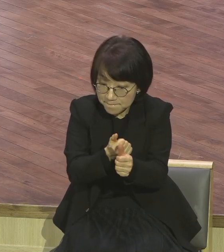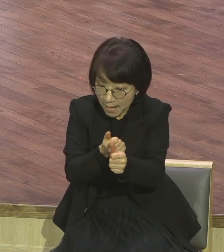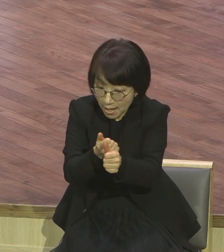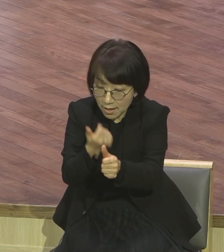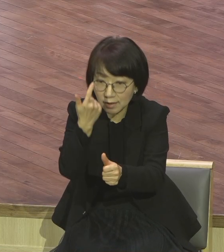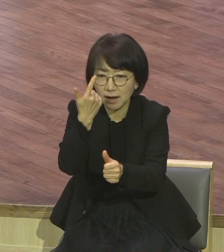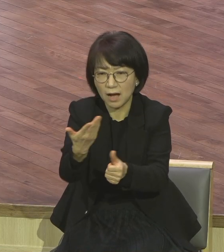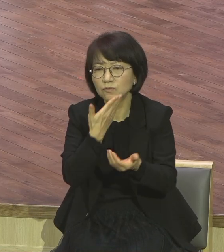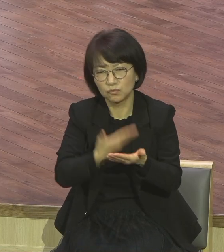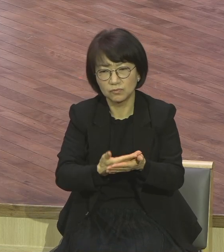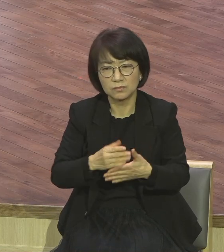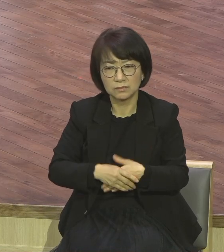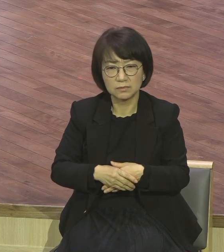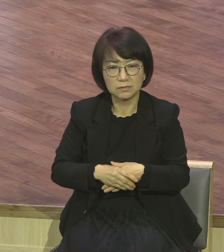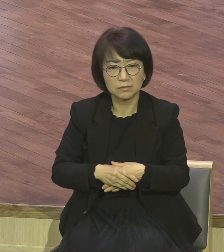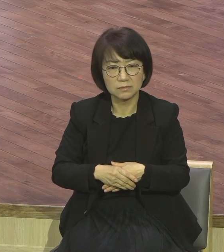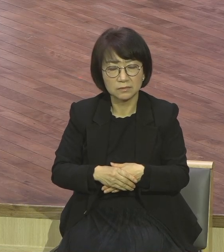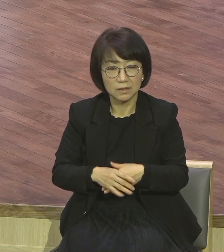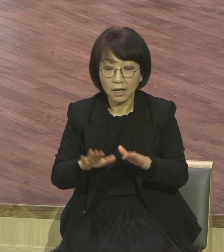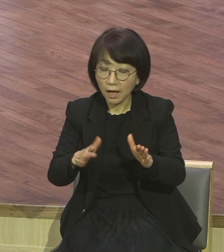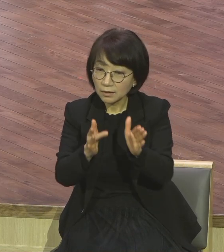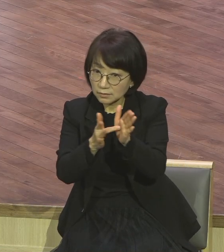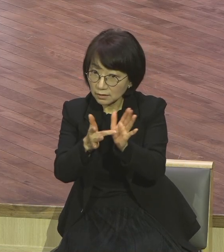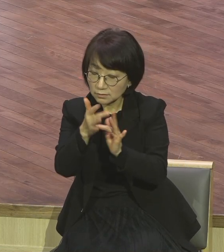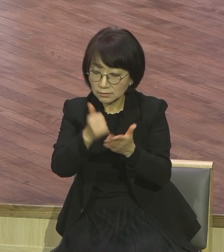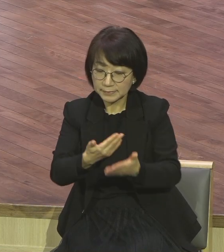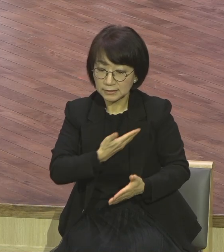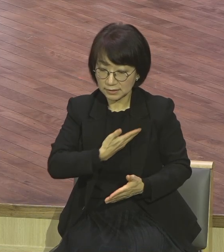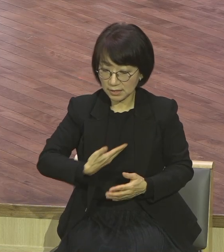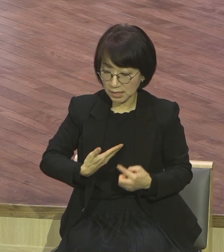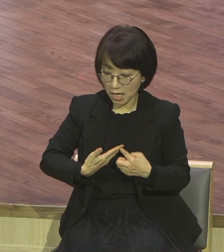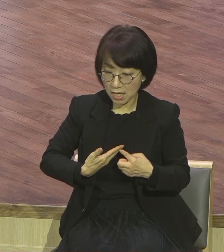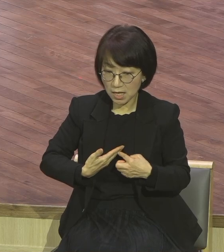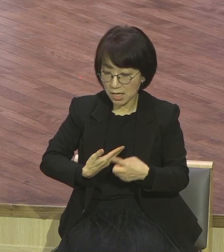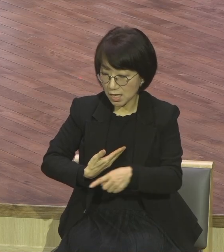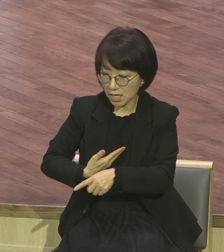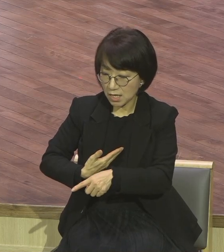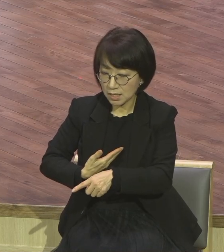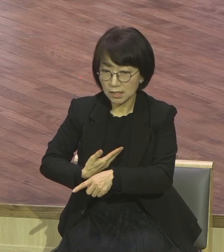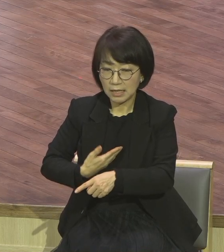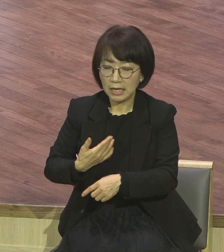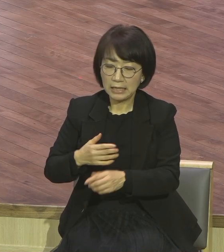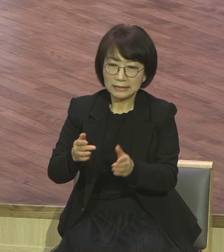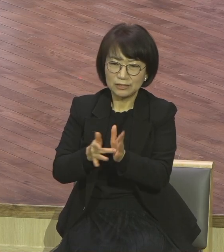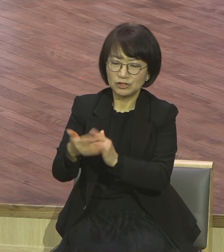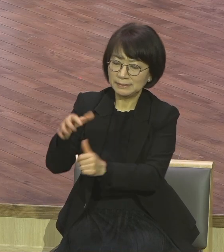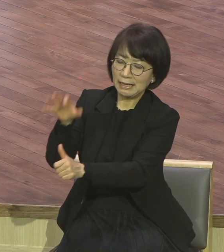예수님의 제자들이 지금요 비록 예수님부터 안타까운 책만 들었지만은